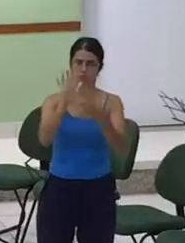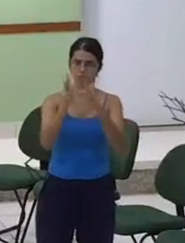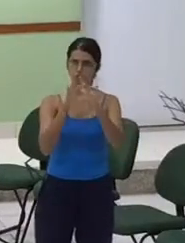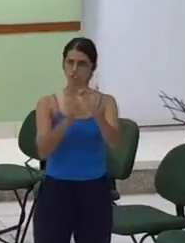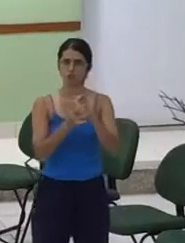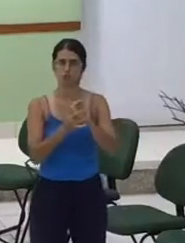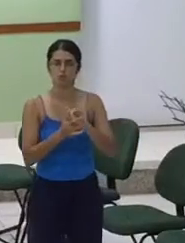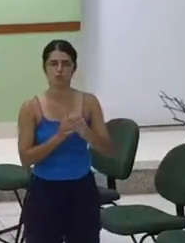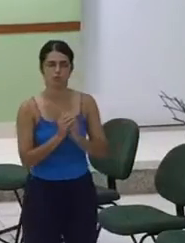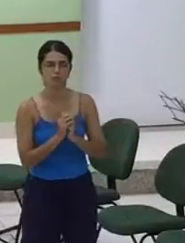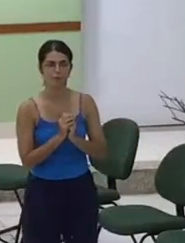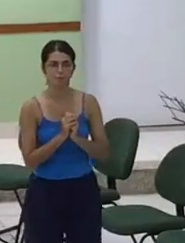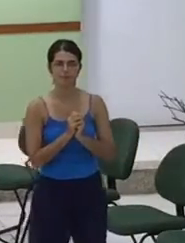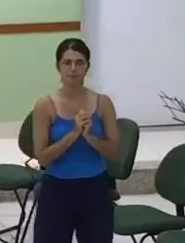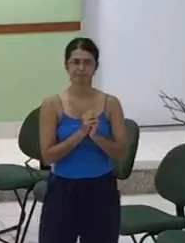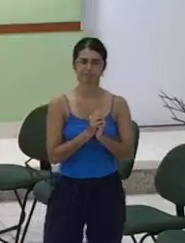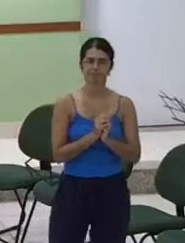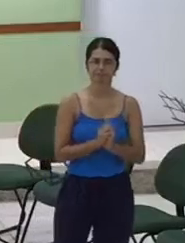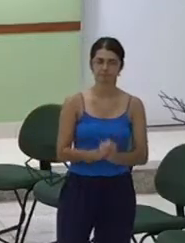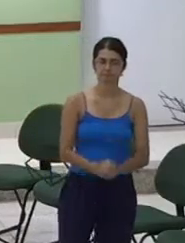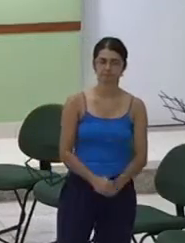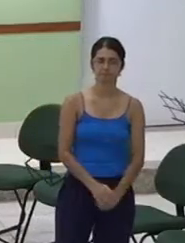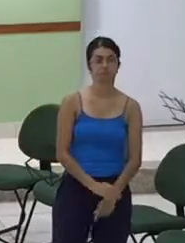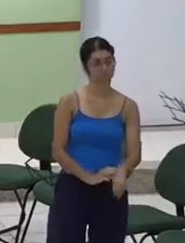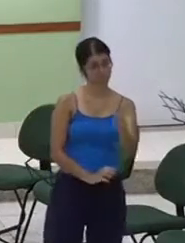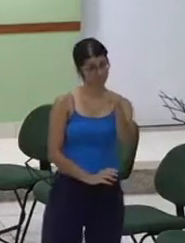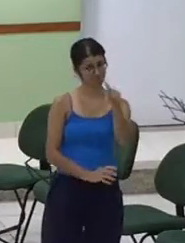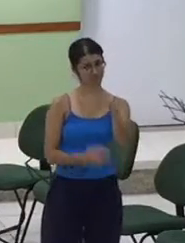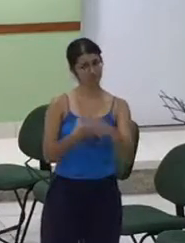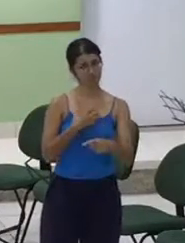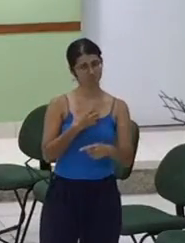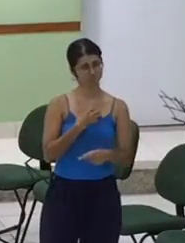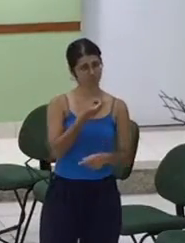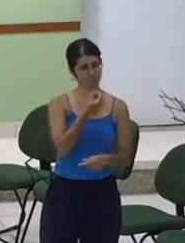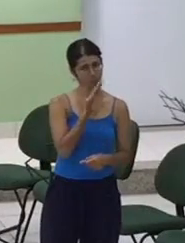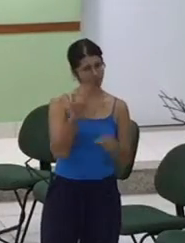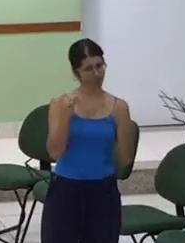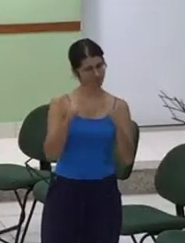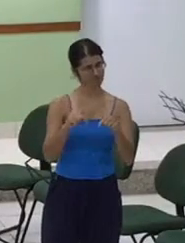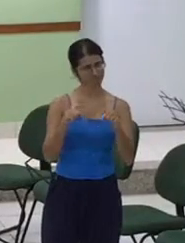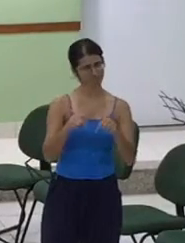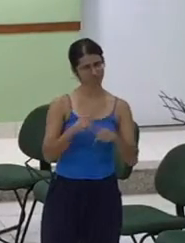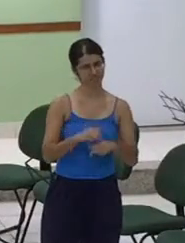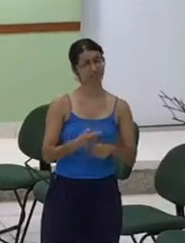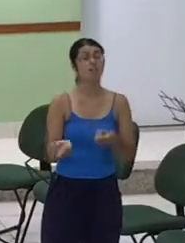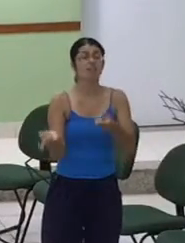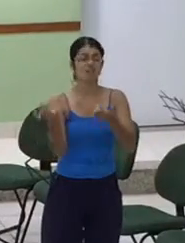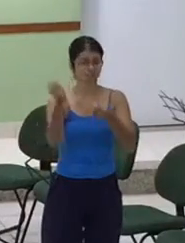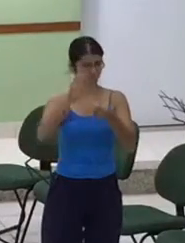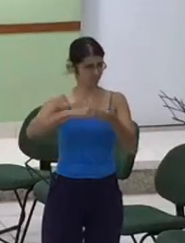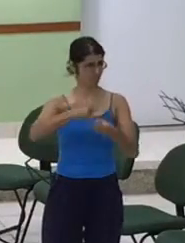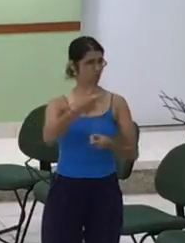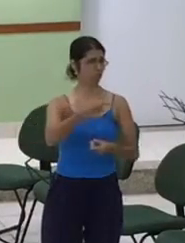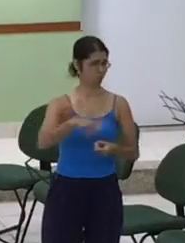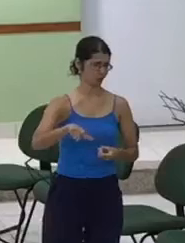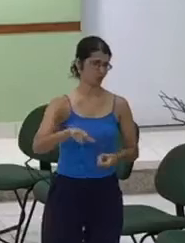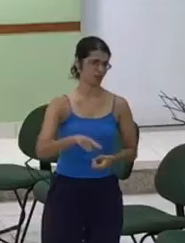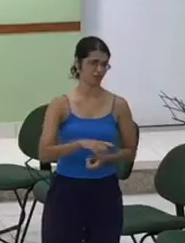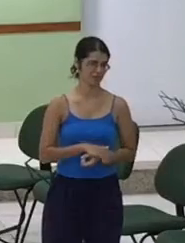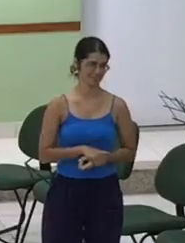Amém Que vocês Se sintam bem Em nosso meio E possam voltar Outras vezes É bom esse momento